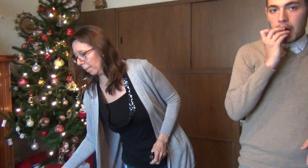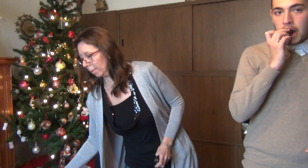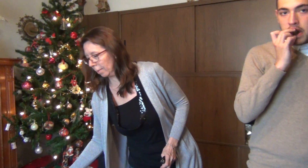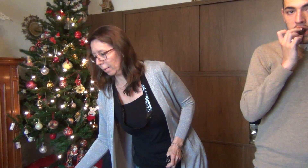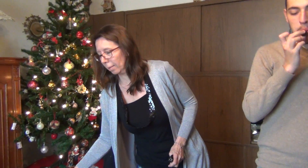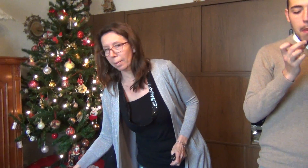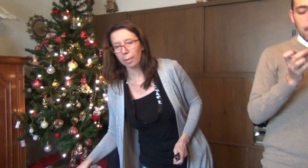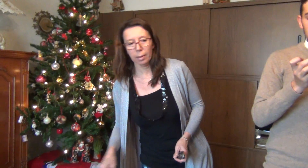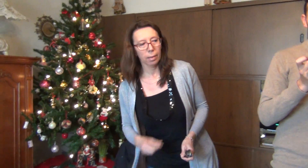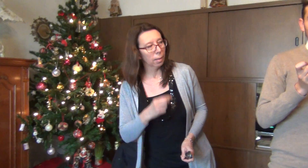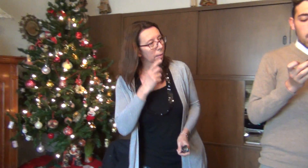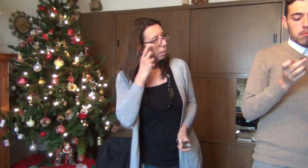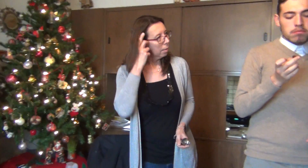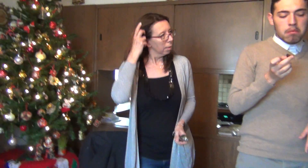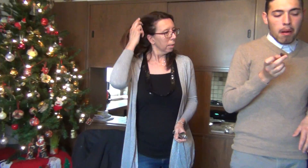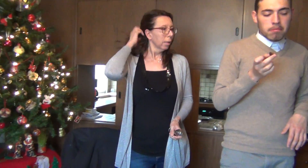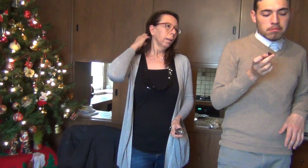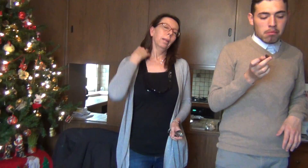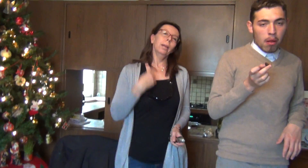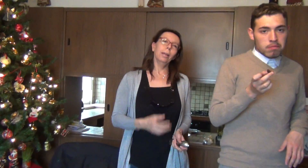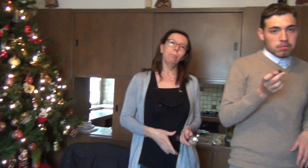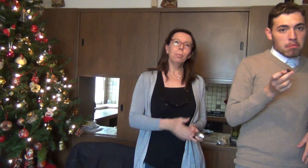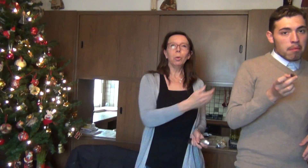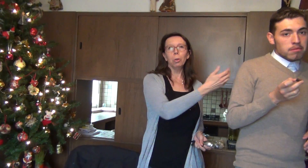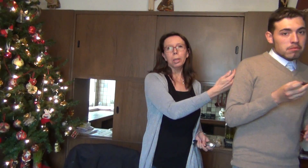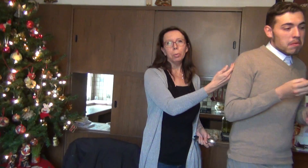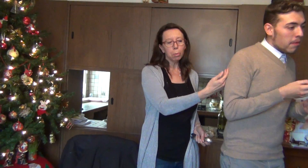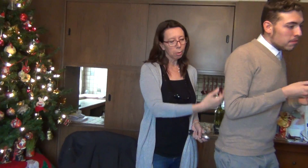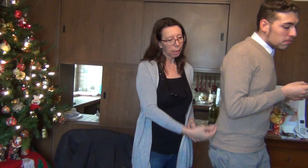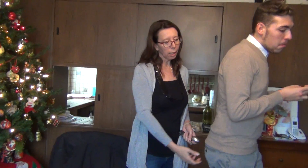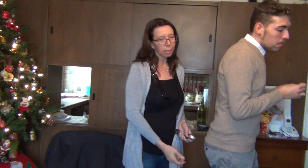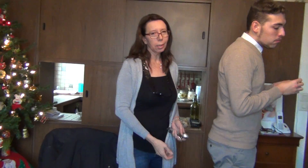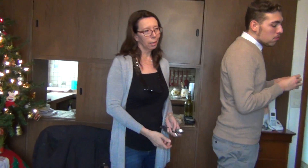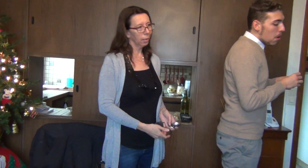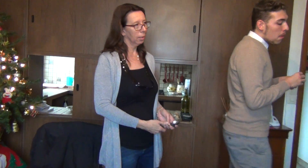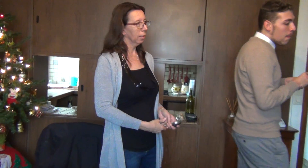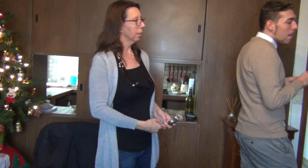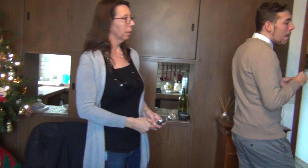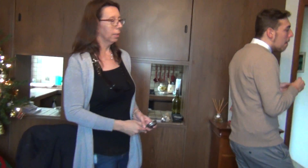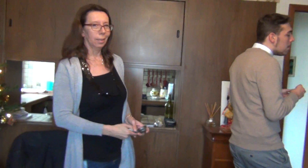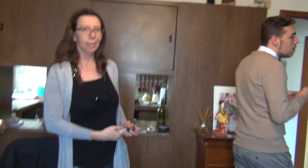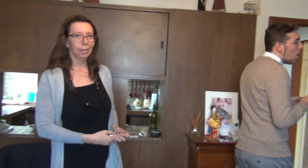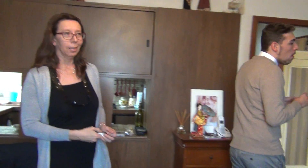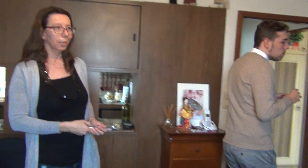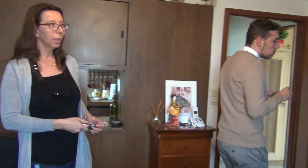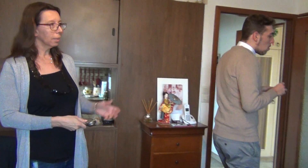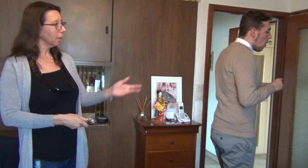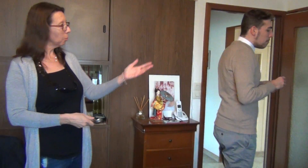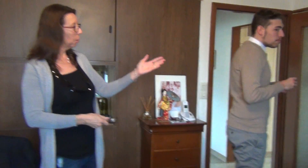suis en train là, je suis en train La